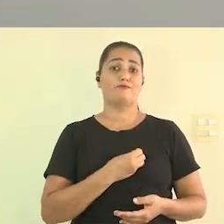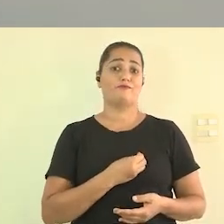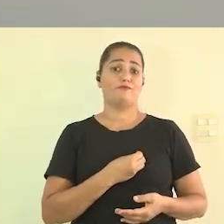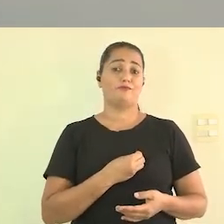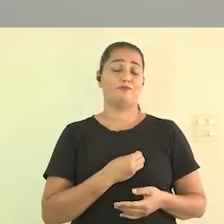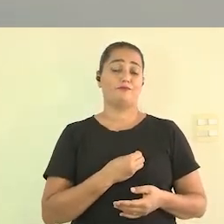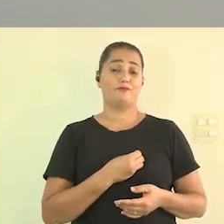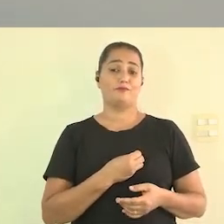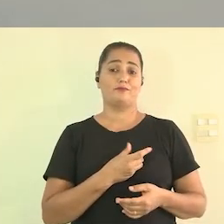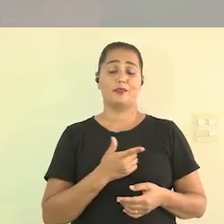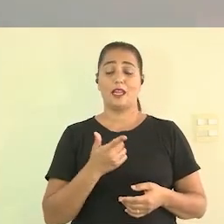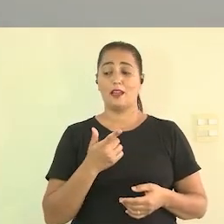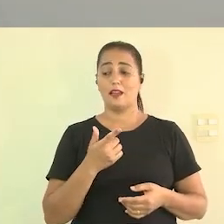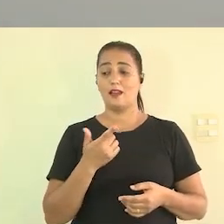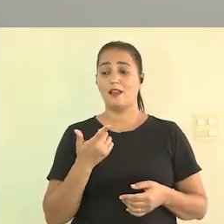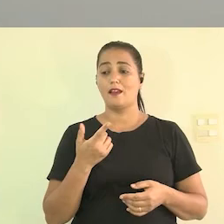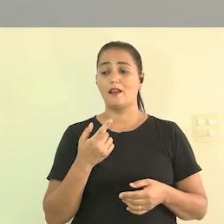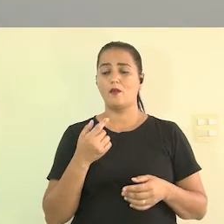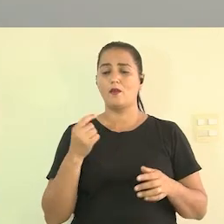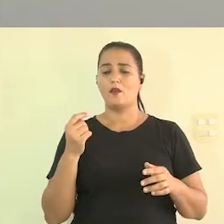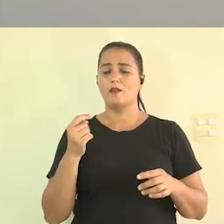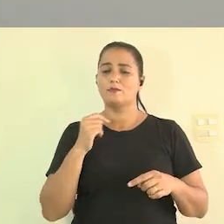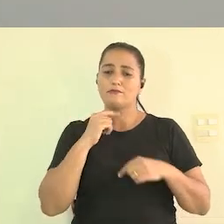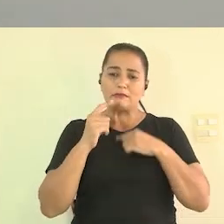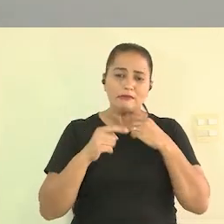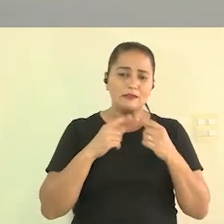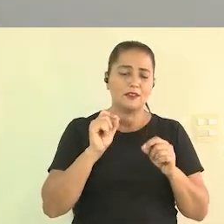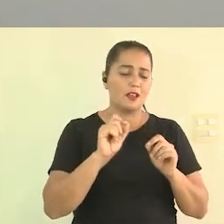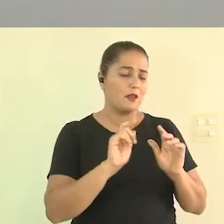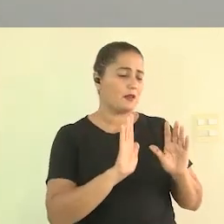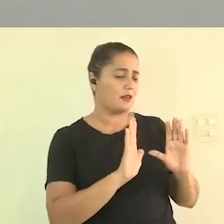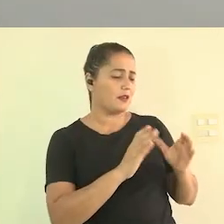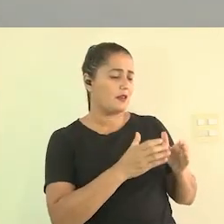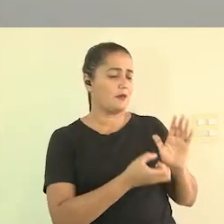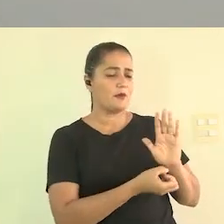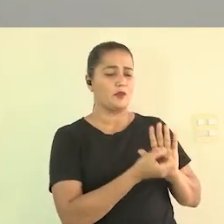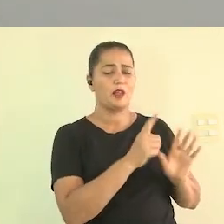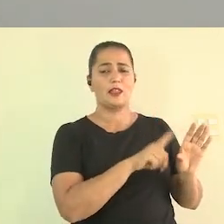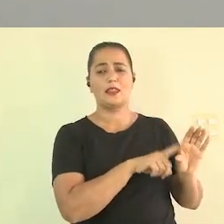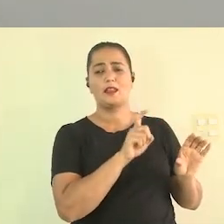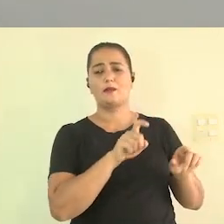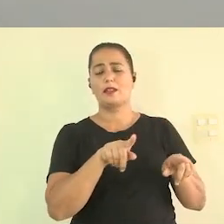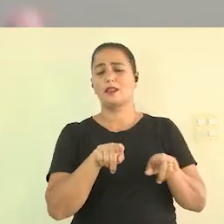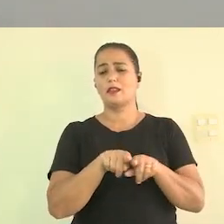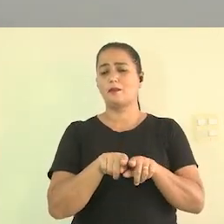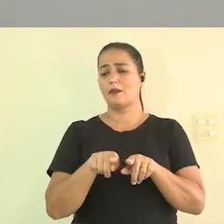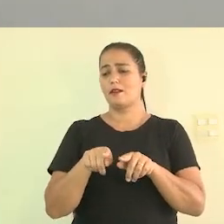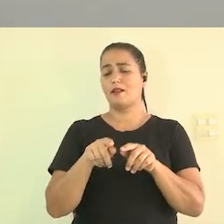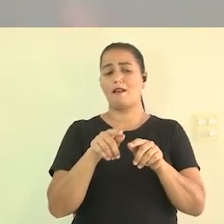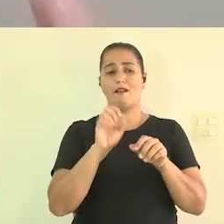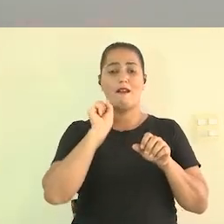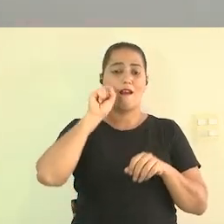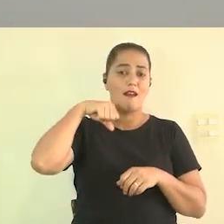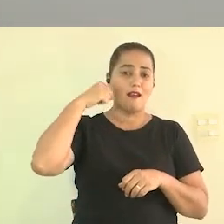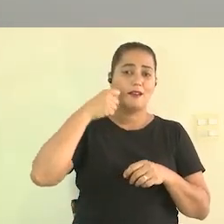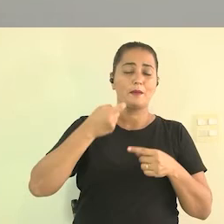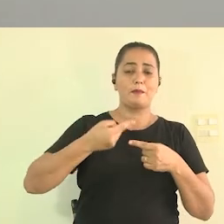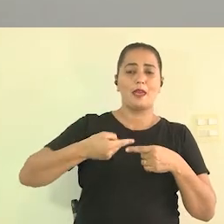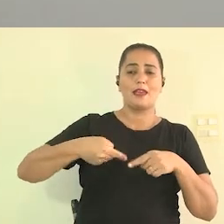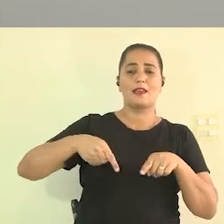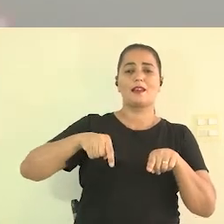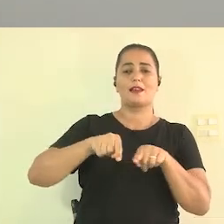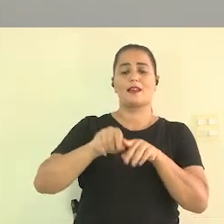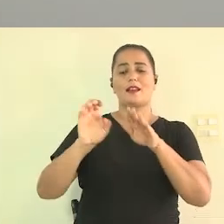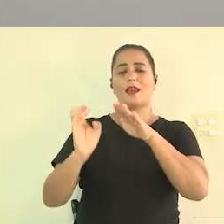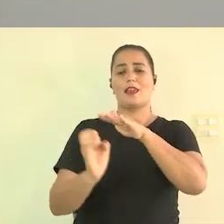existe um questionamento por exemplo da questão da produção independente e dos artistas independentes de ter a parceria